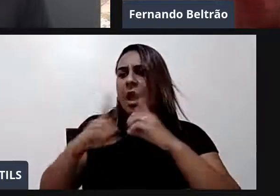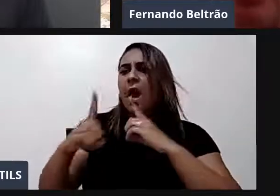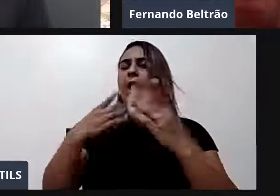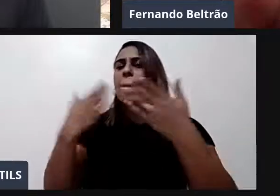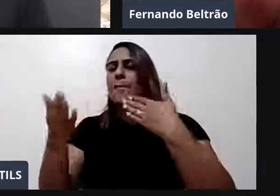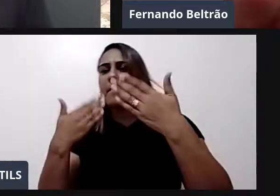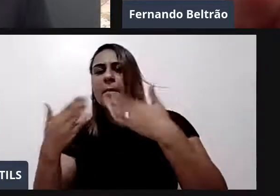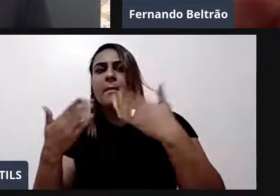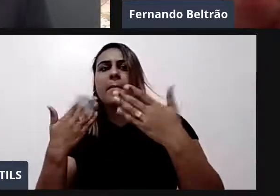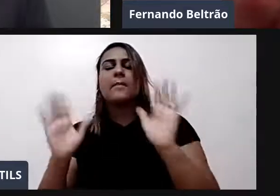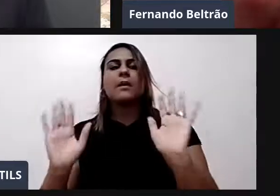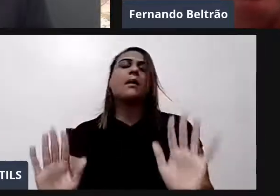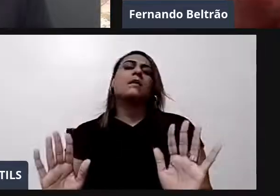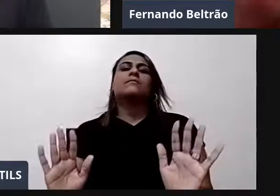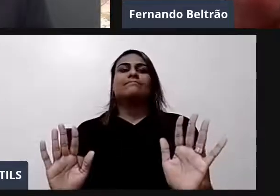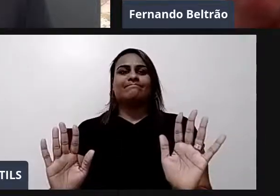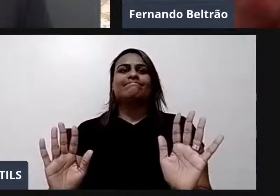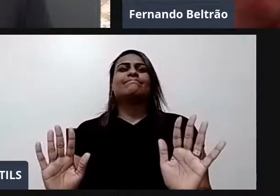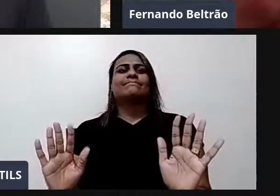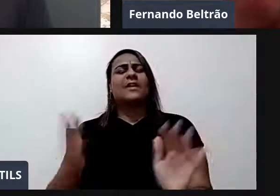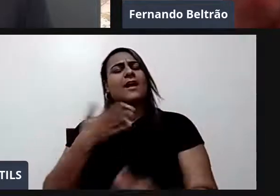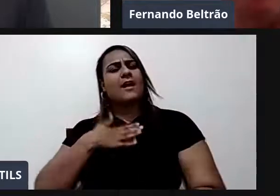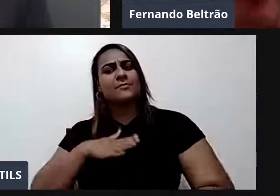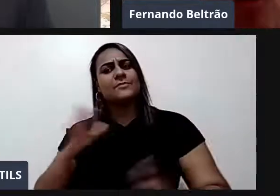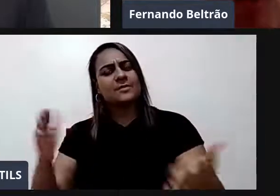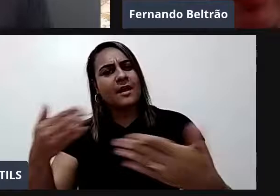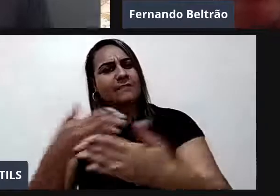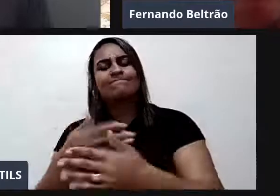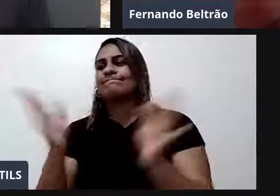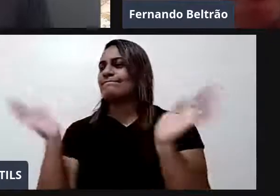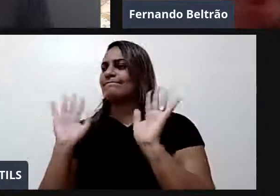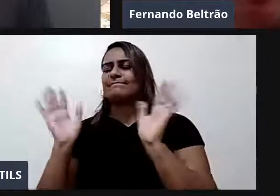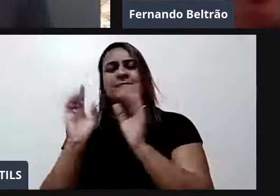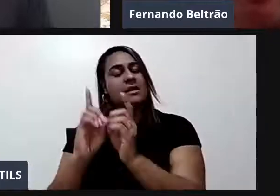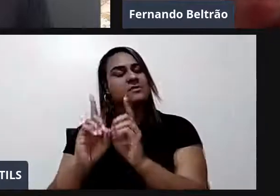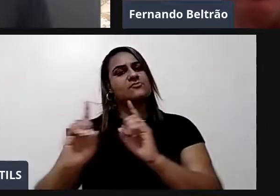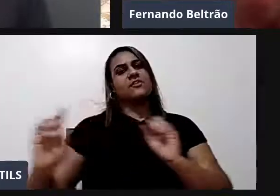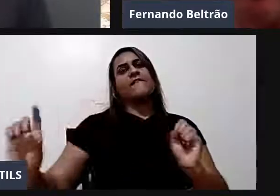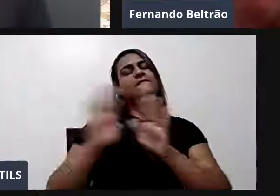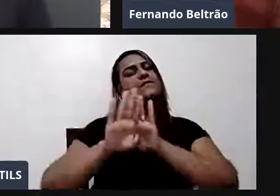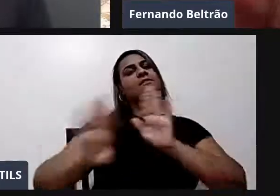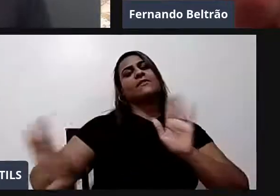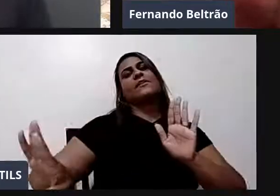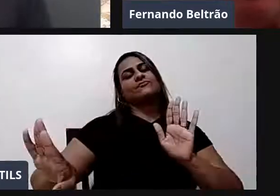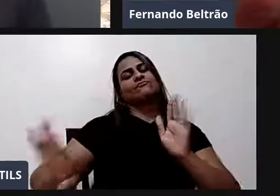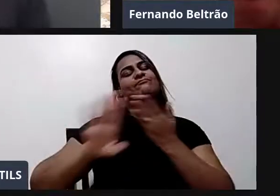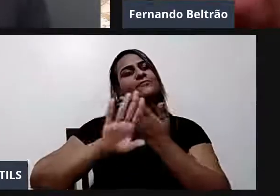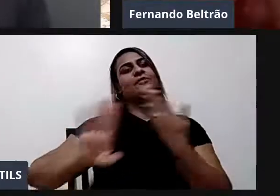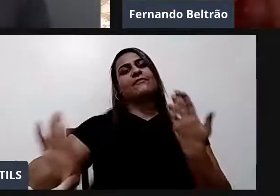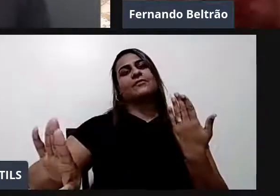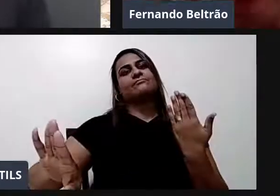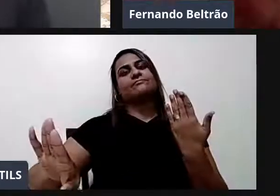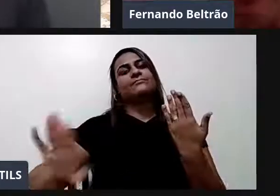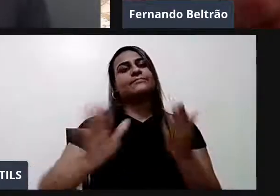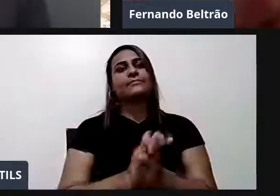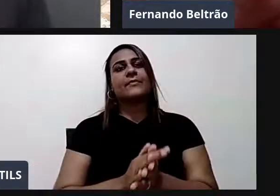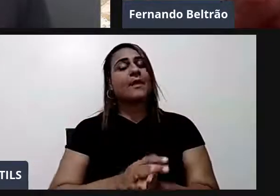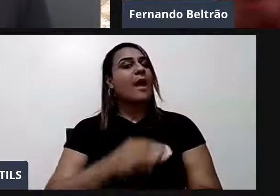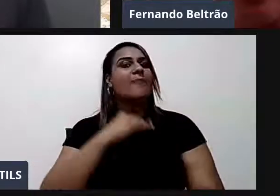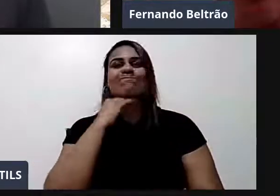Abraça essa pessoa e saia de perto dela. Perdoe essa pessoa e saia de perto dela. Não adianta. Você não vai convencê-lo